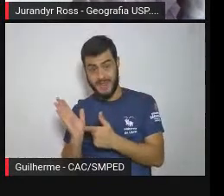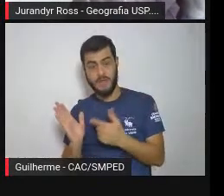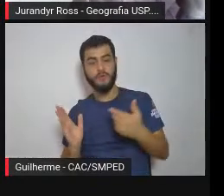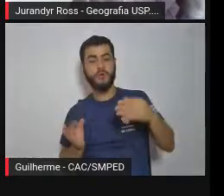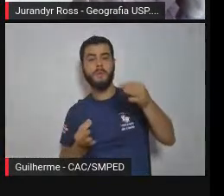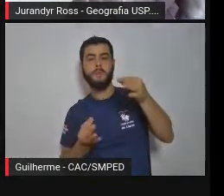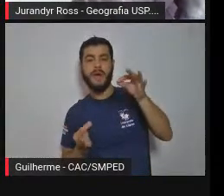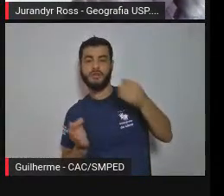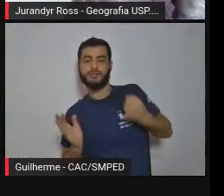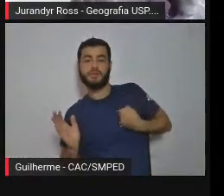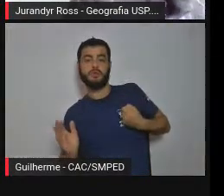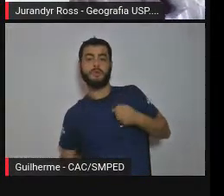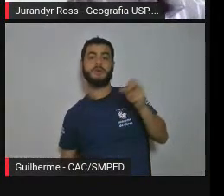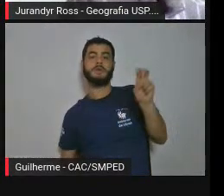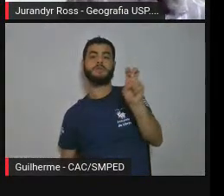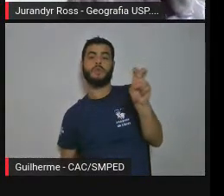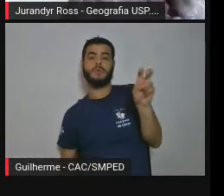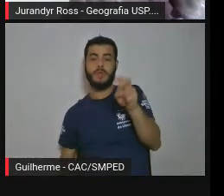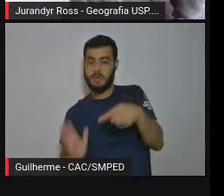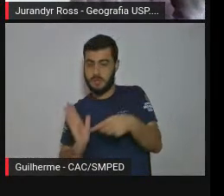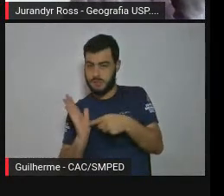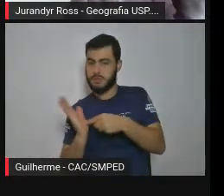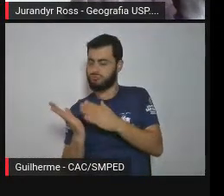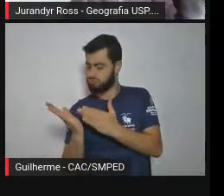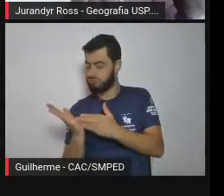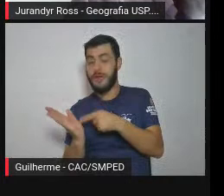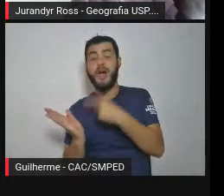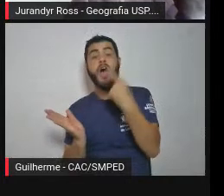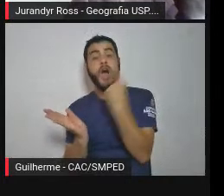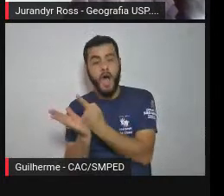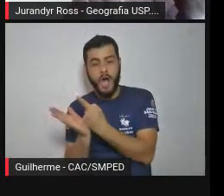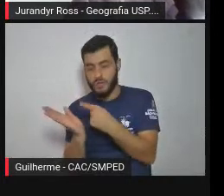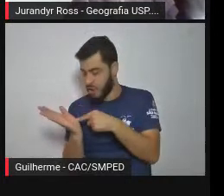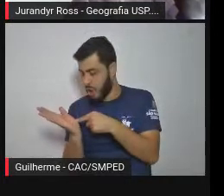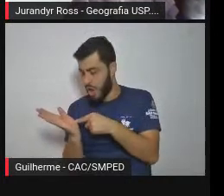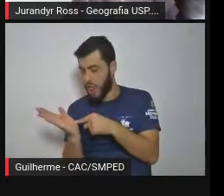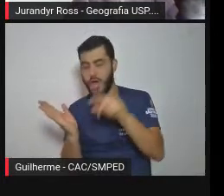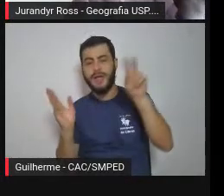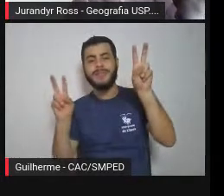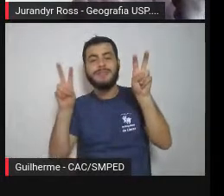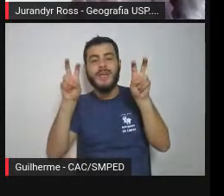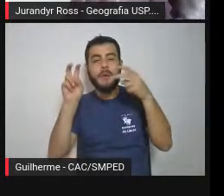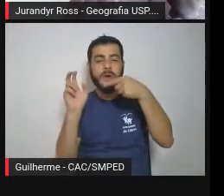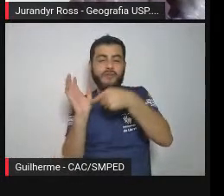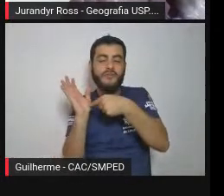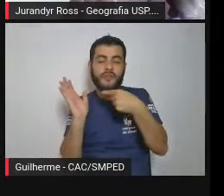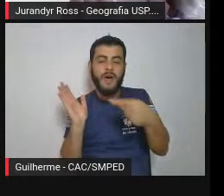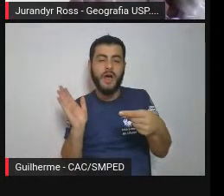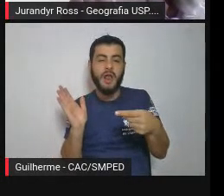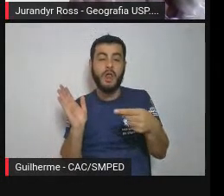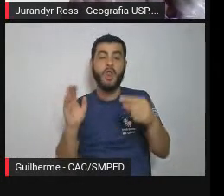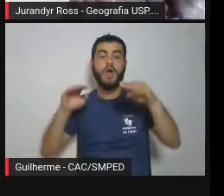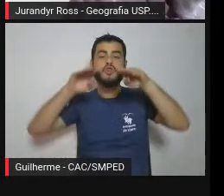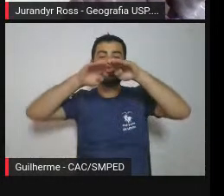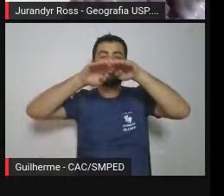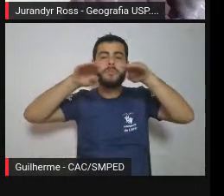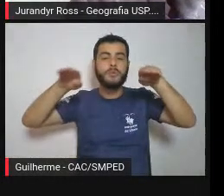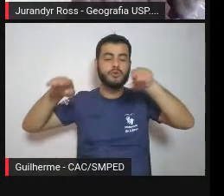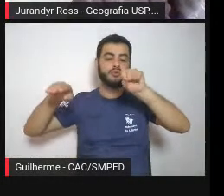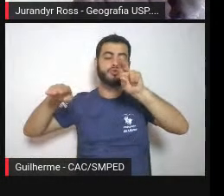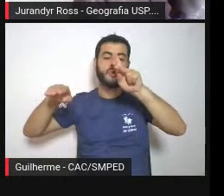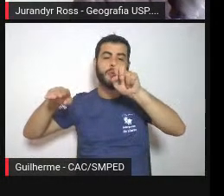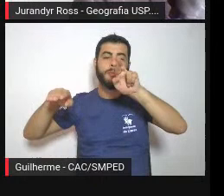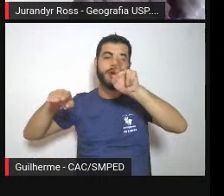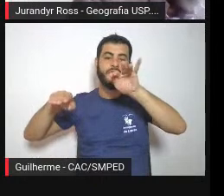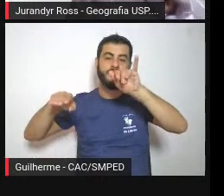superfície das cristas médias, depois tem a superfície que não está representada, a superfície de São Paulo,